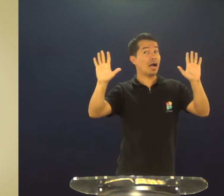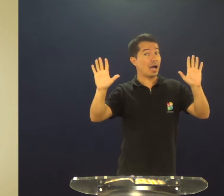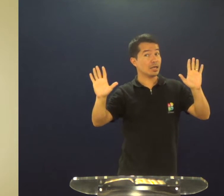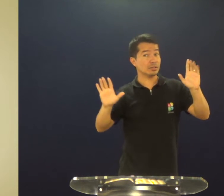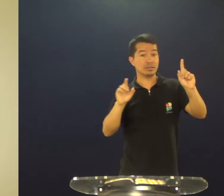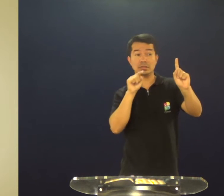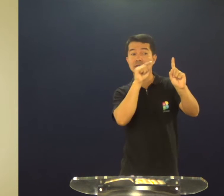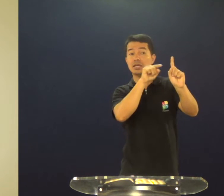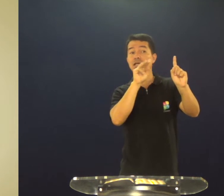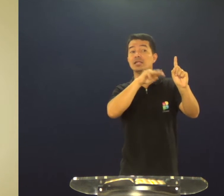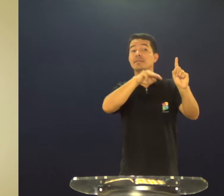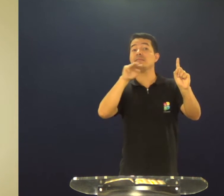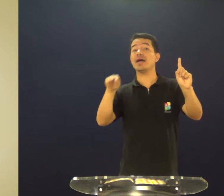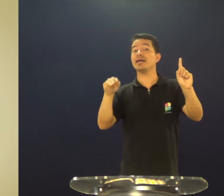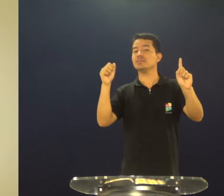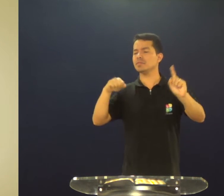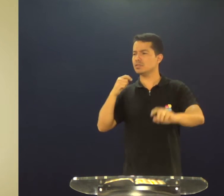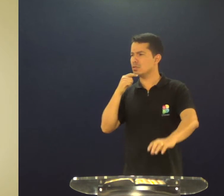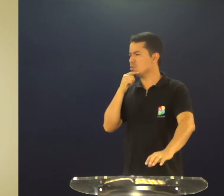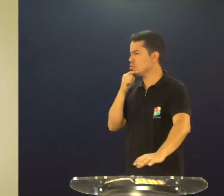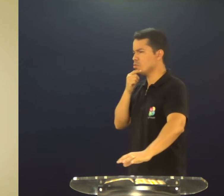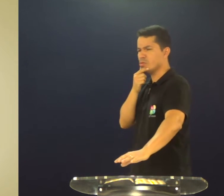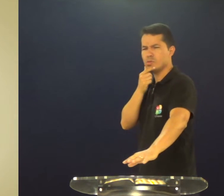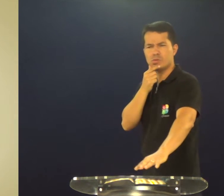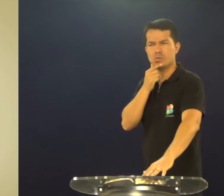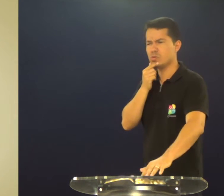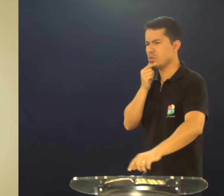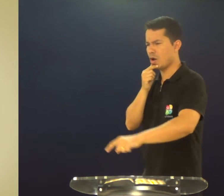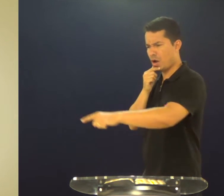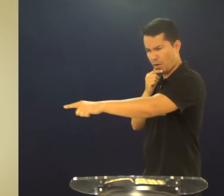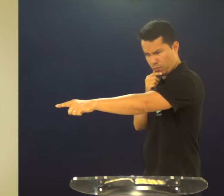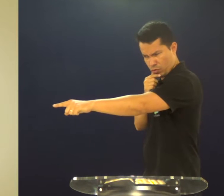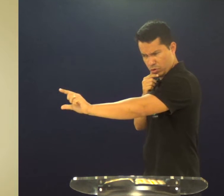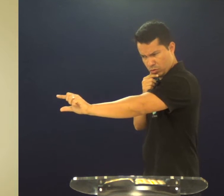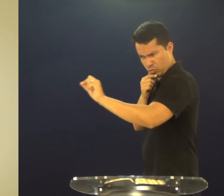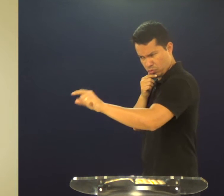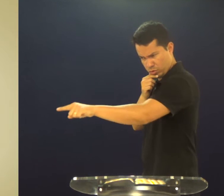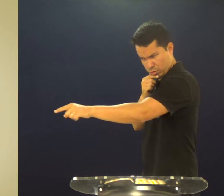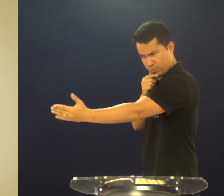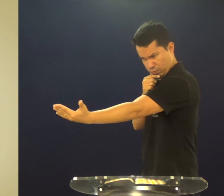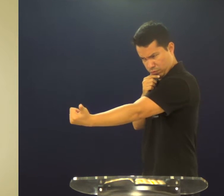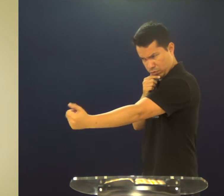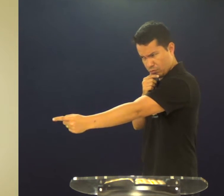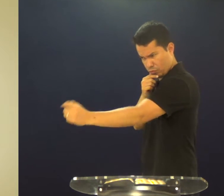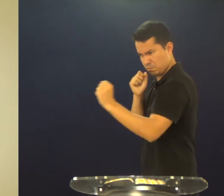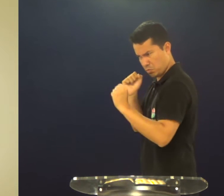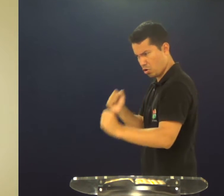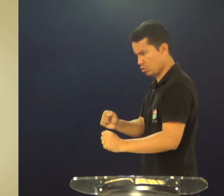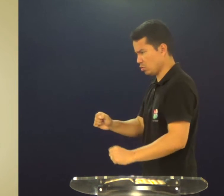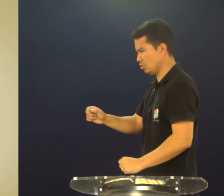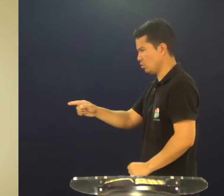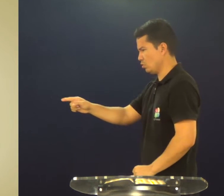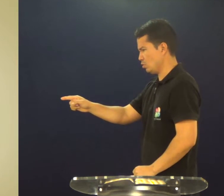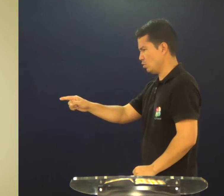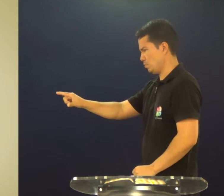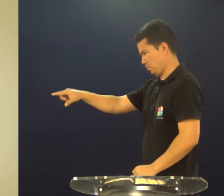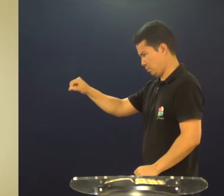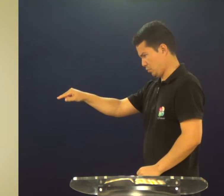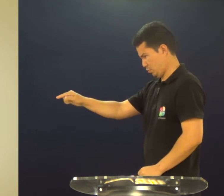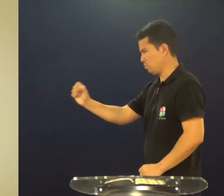dele, mas, o que acontecia com esse mestre? Esse mestre via uma pessoa, uma